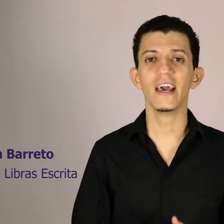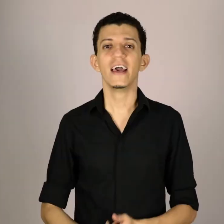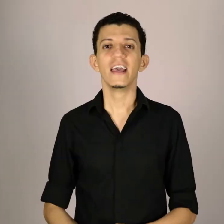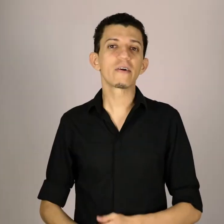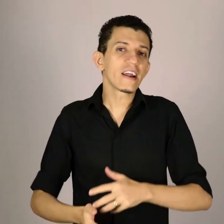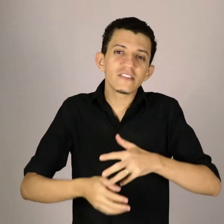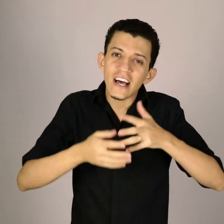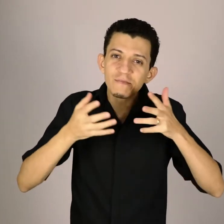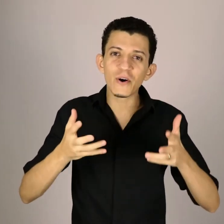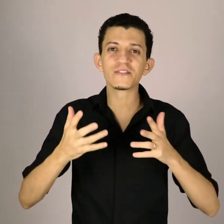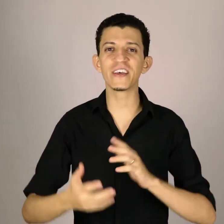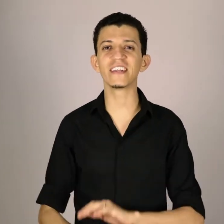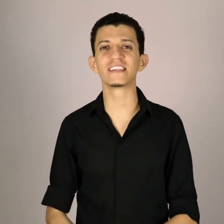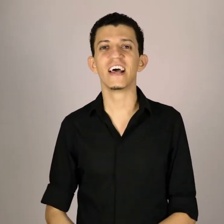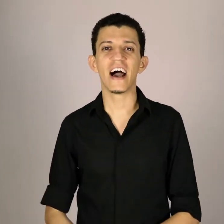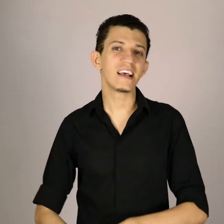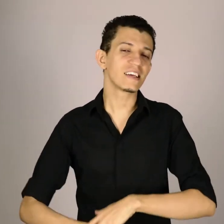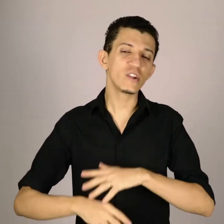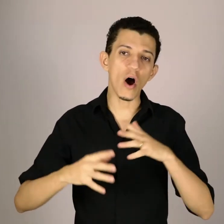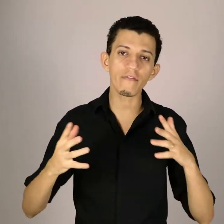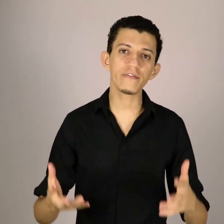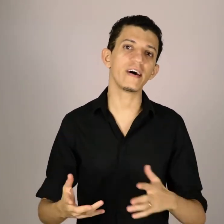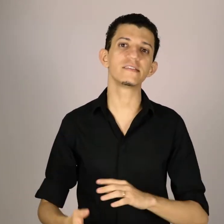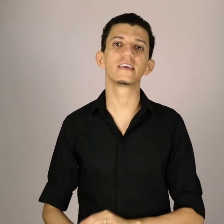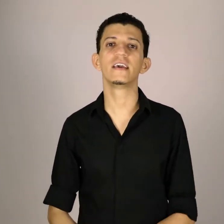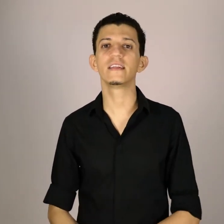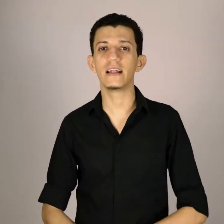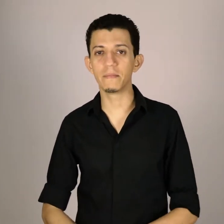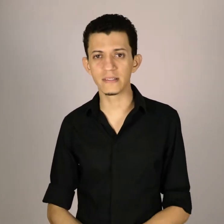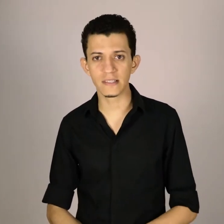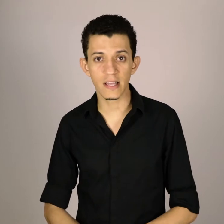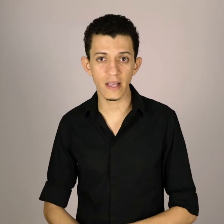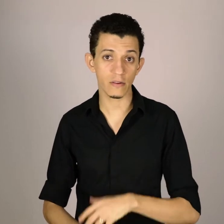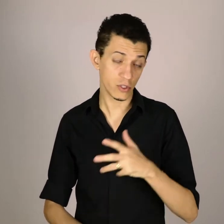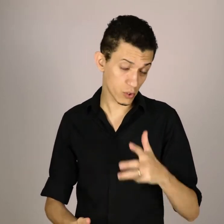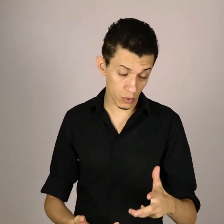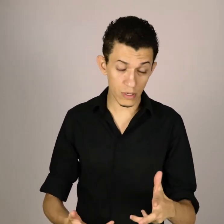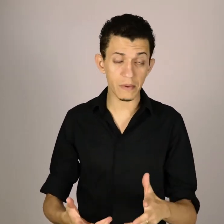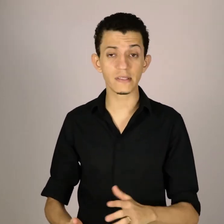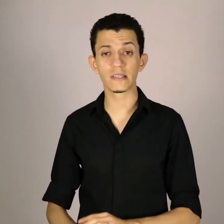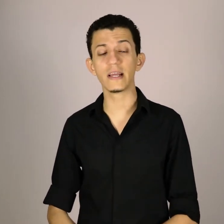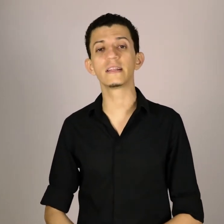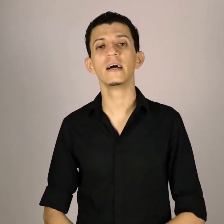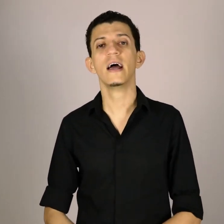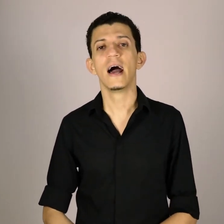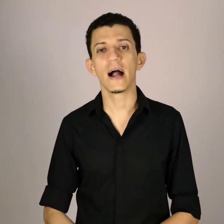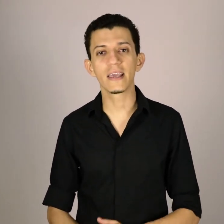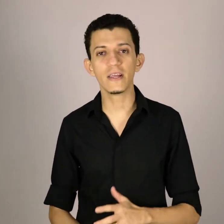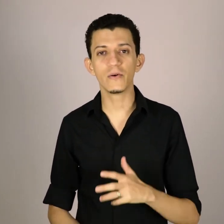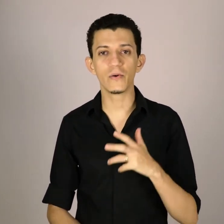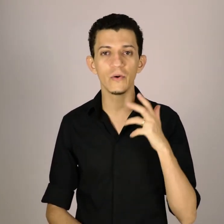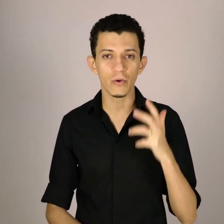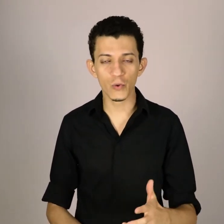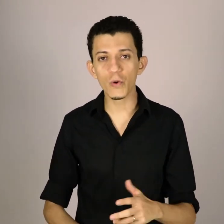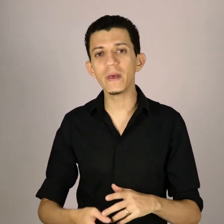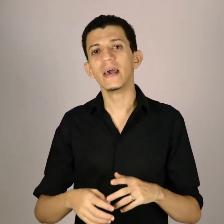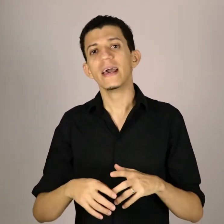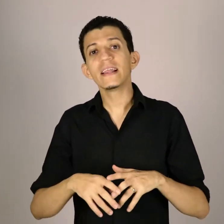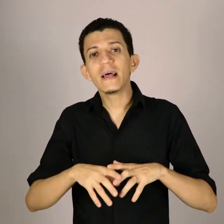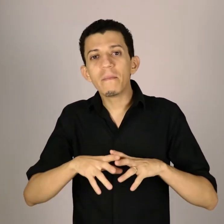Eu quero te dar as boas-vindas a essa nova fase aqui da Libras Escrita, do Instituto Libras Escrita, aqui no YouTube e também